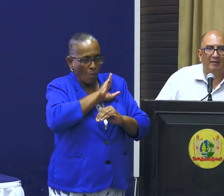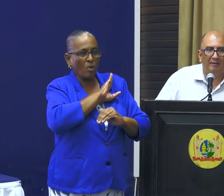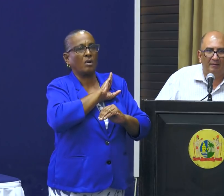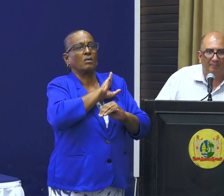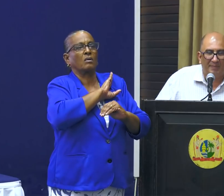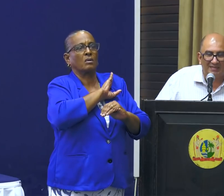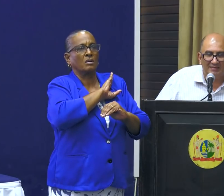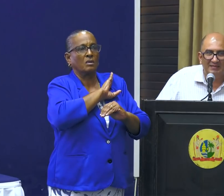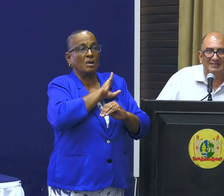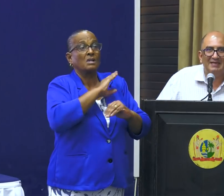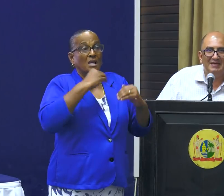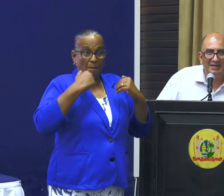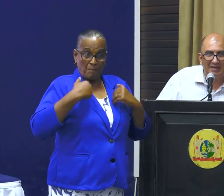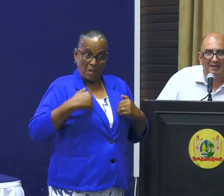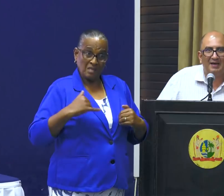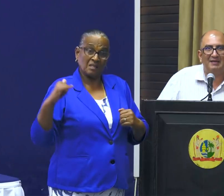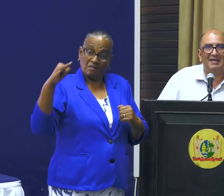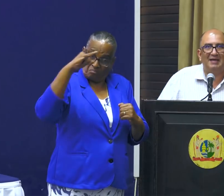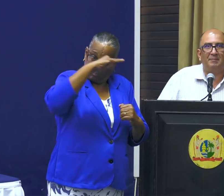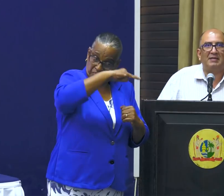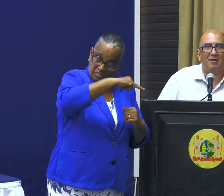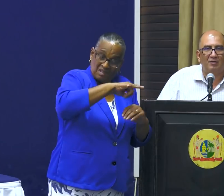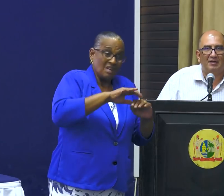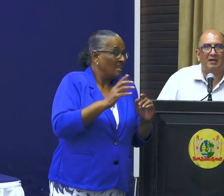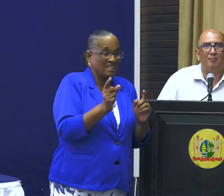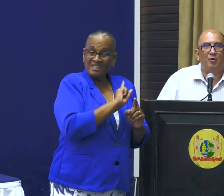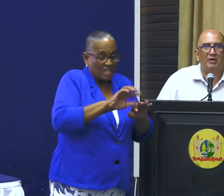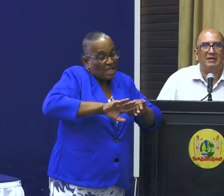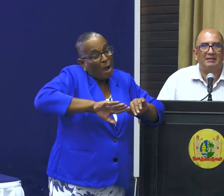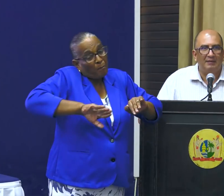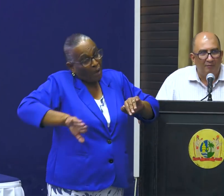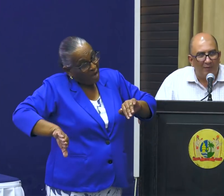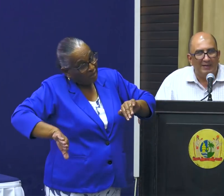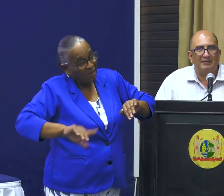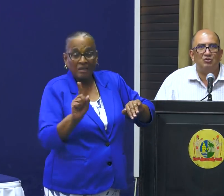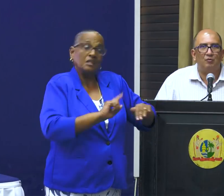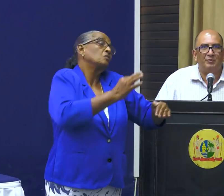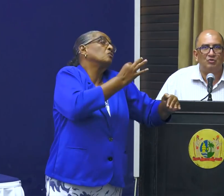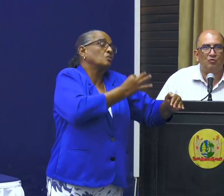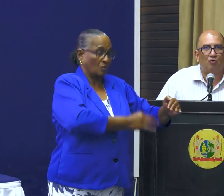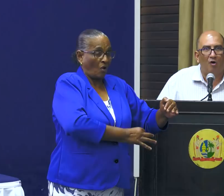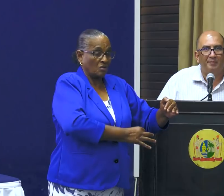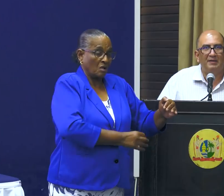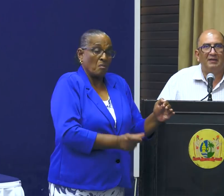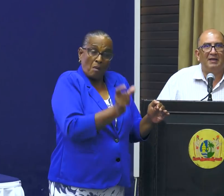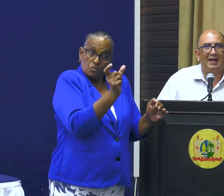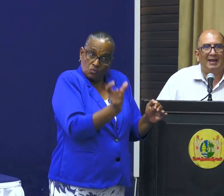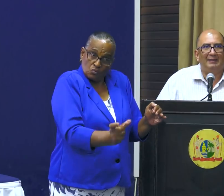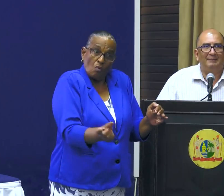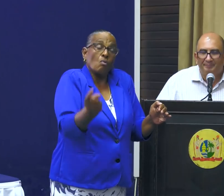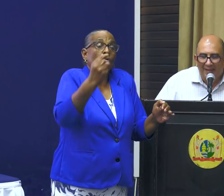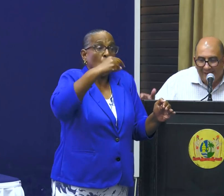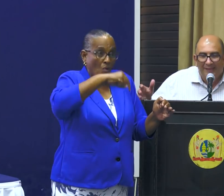passagiers niet in quarantaine. Maar het kan gebeuren dat wanneer zo'n persoon komt